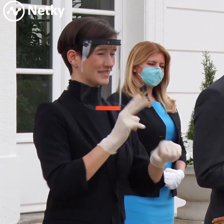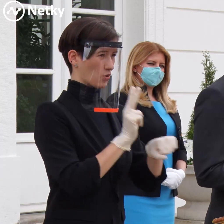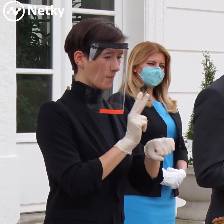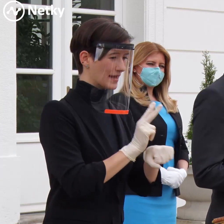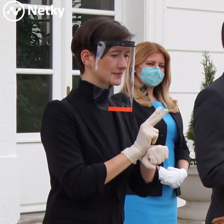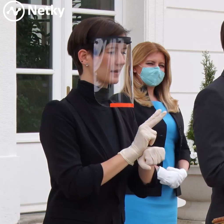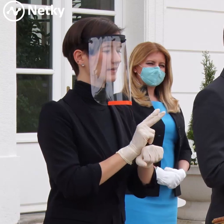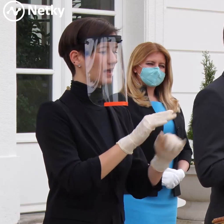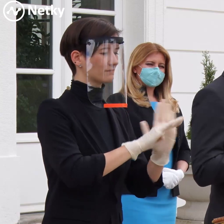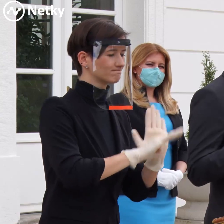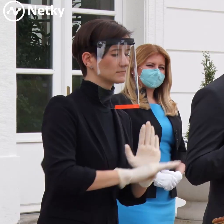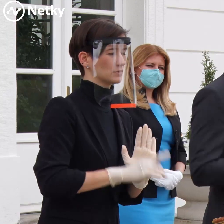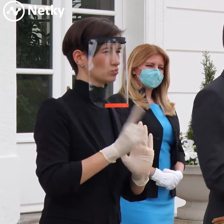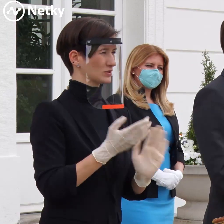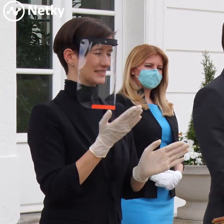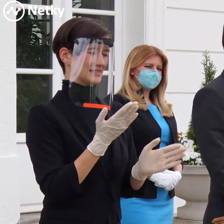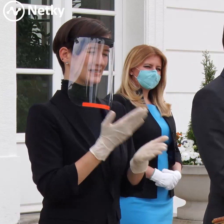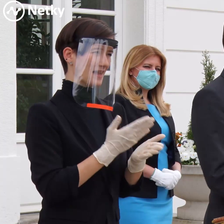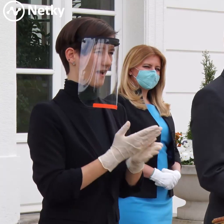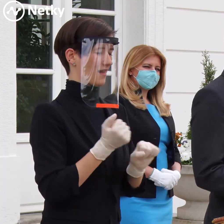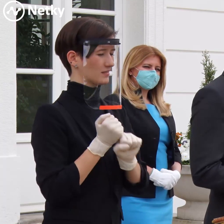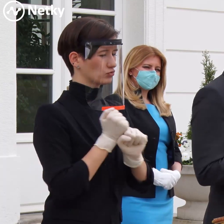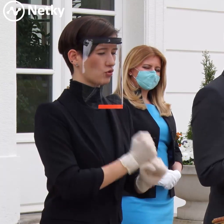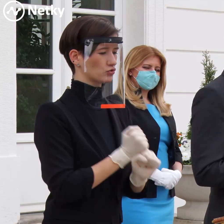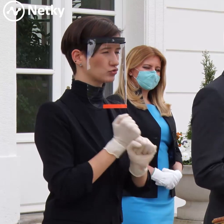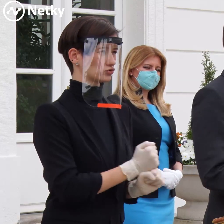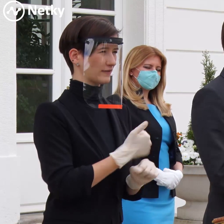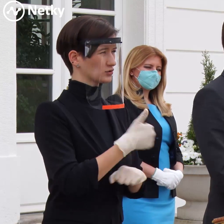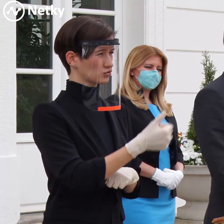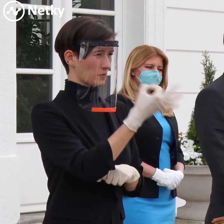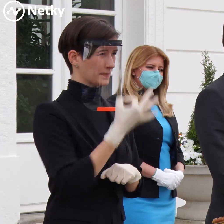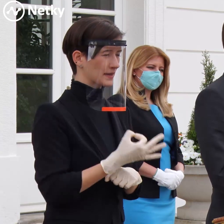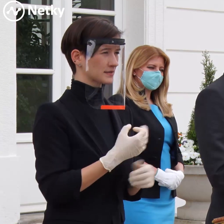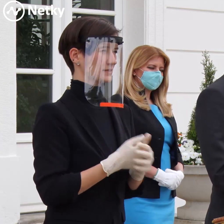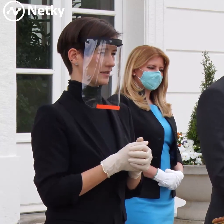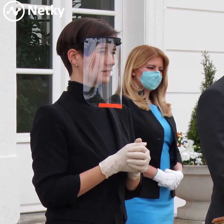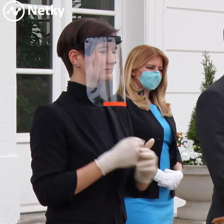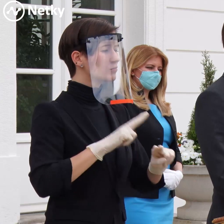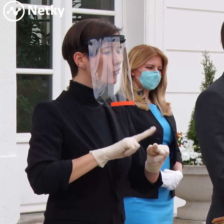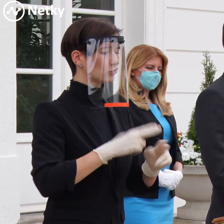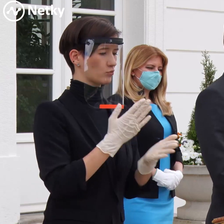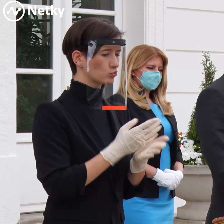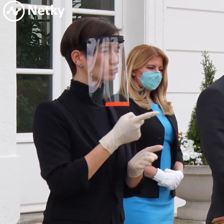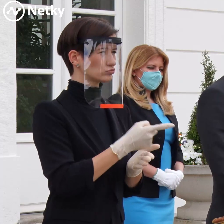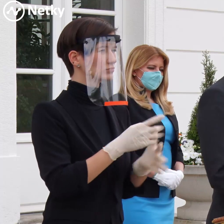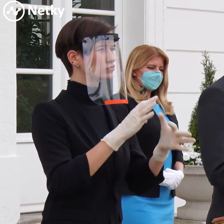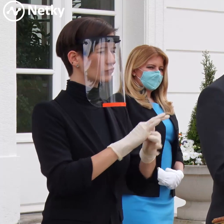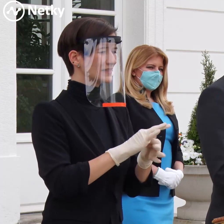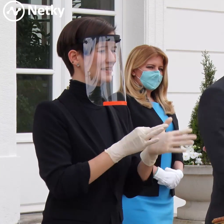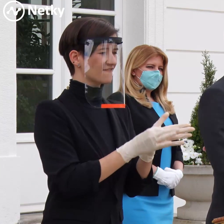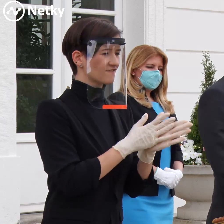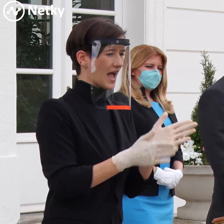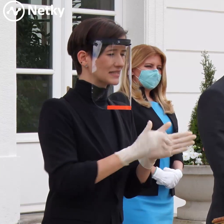mobilitu, ktorú sme si teraz zarobili. A na základe zvýšenej mobility môžeme naozaj aj otvárať niektoré prevádzky, ale najmä